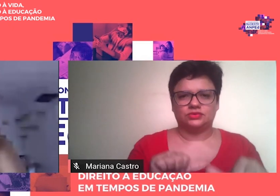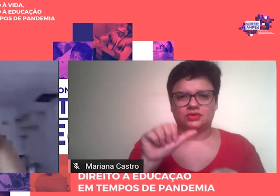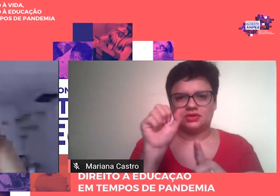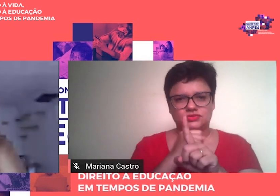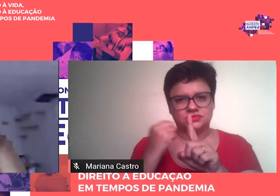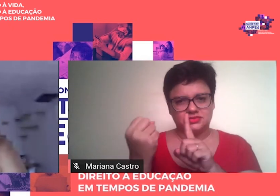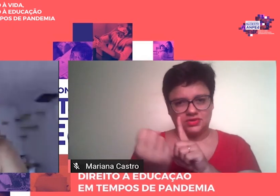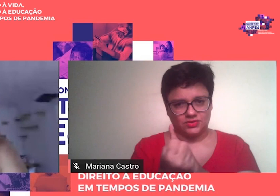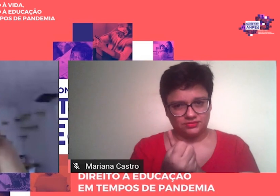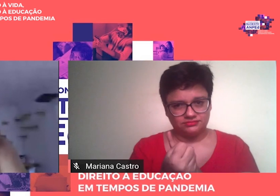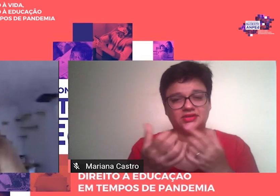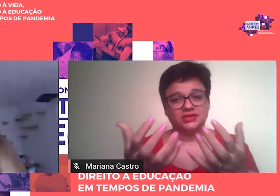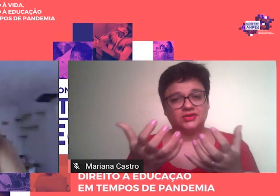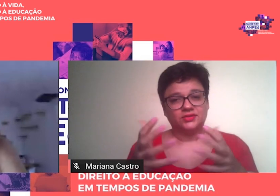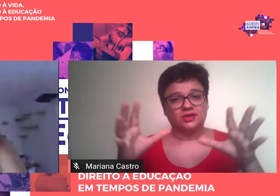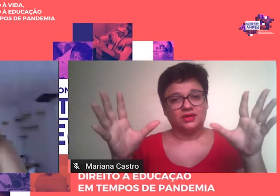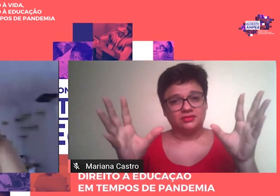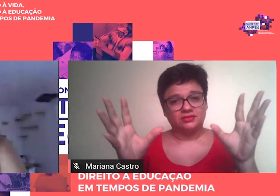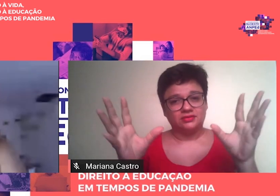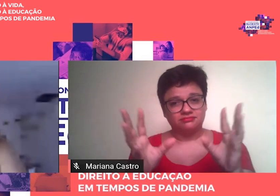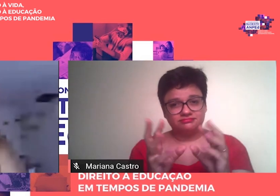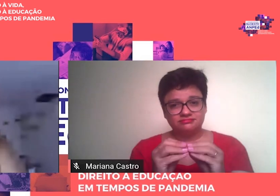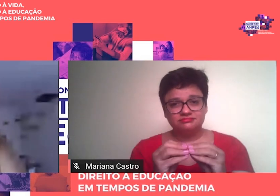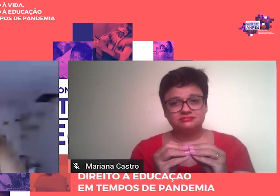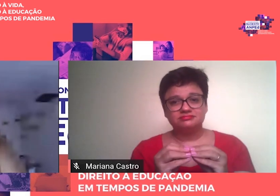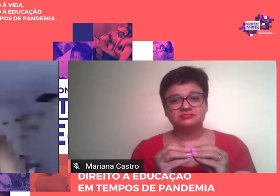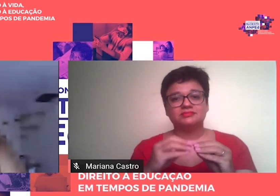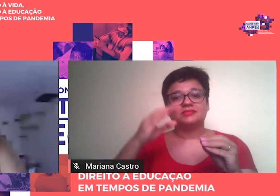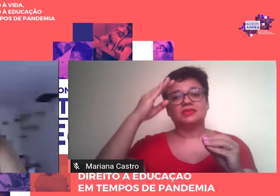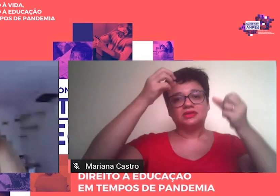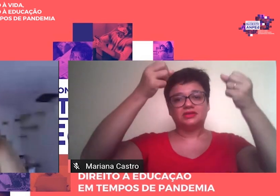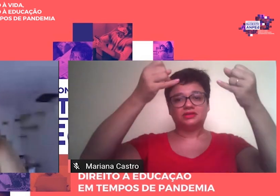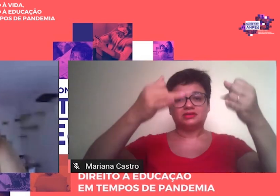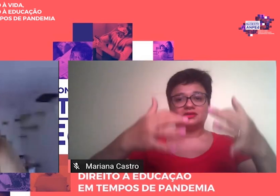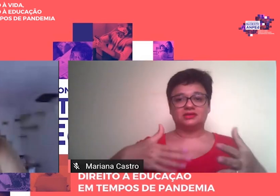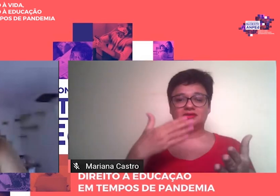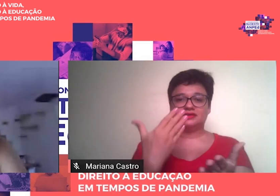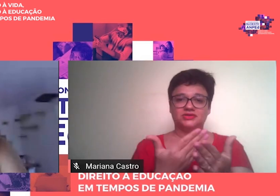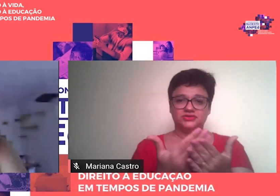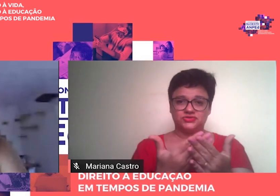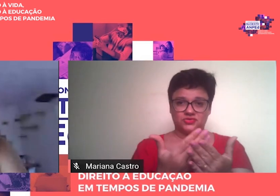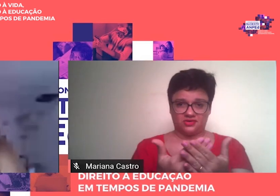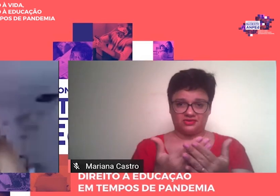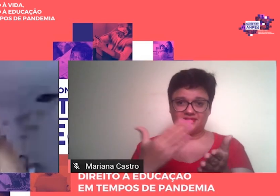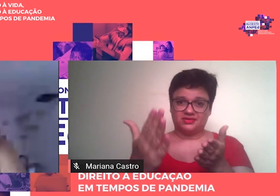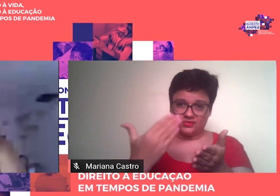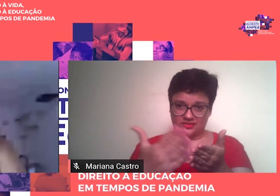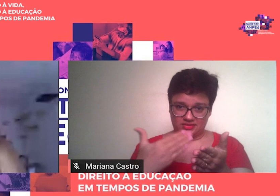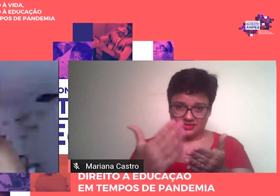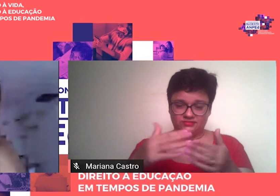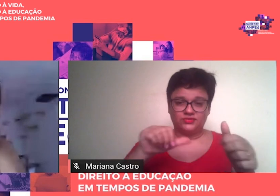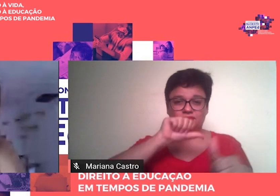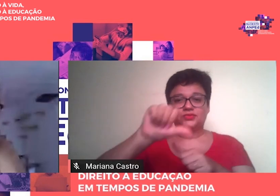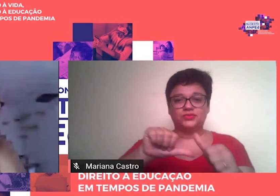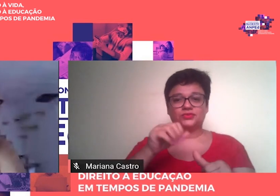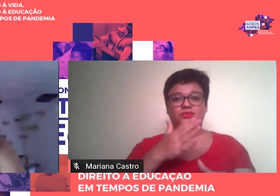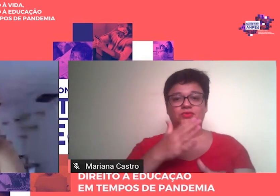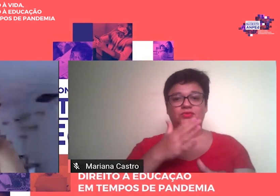E quero encerrar destacando que Escola e Democracia mudou a minha vida. De estudante